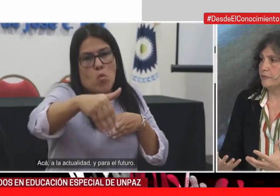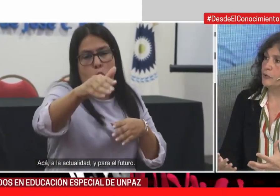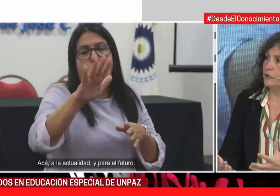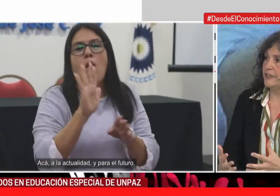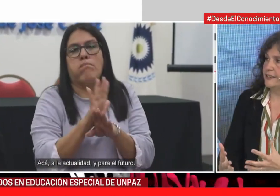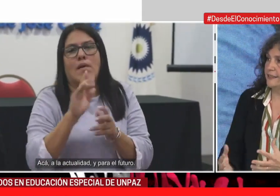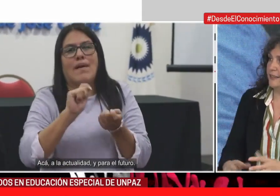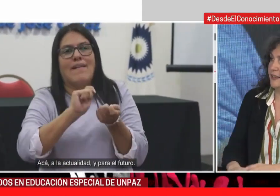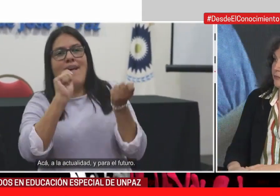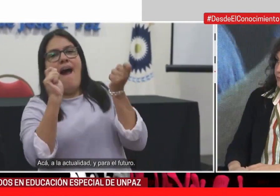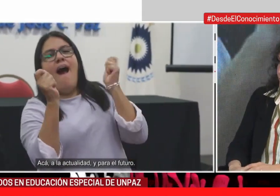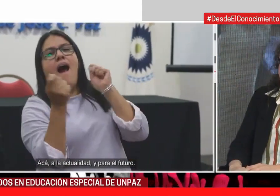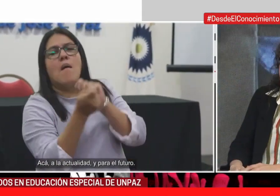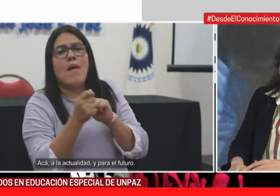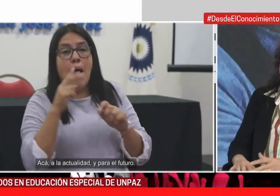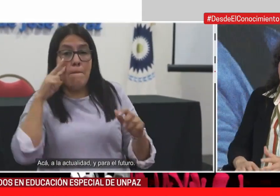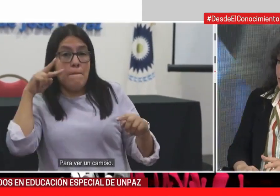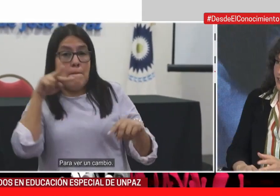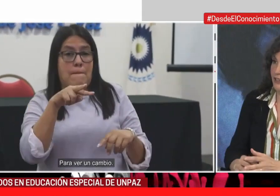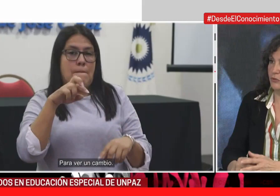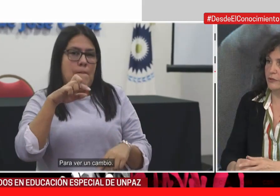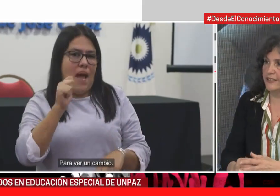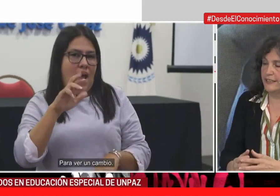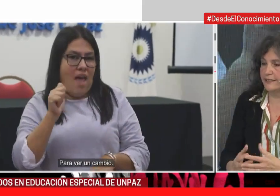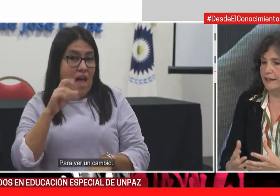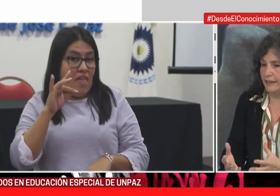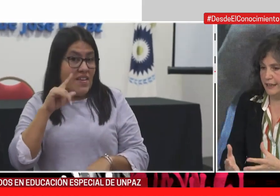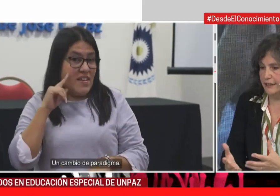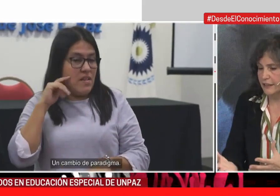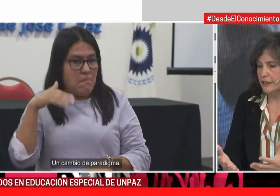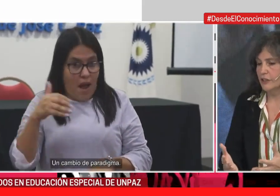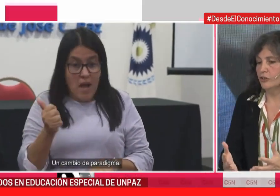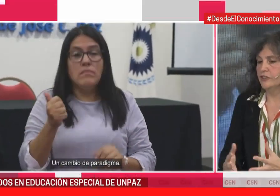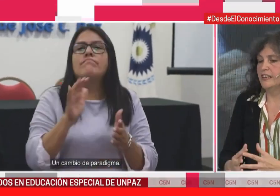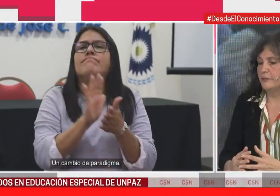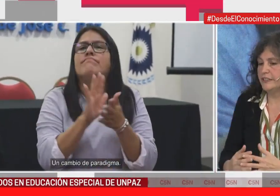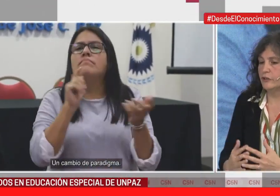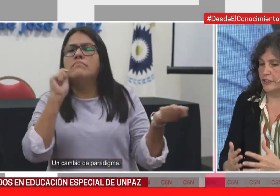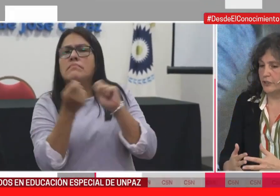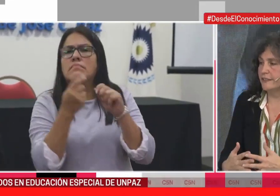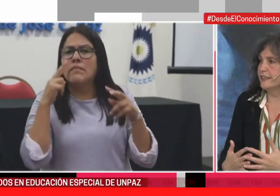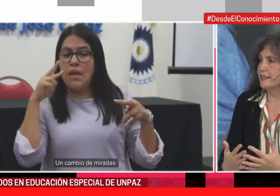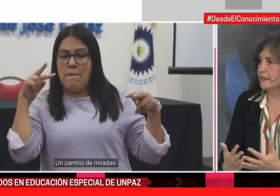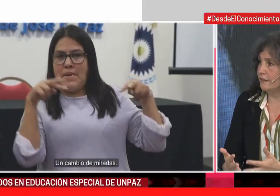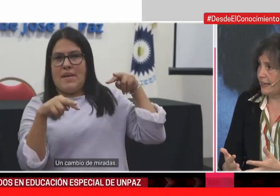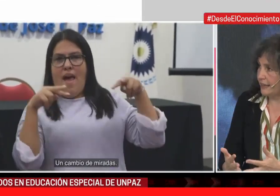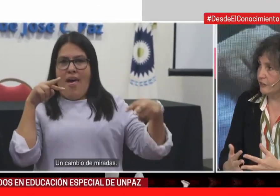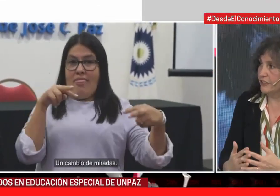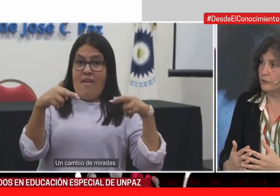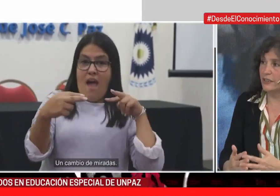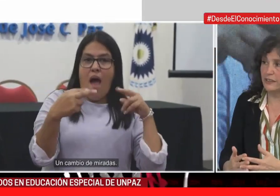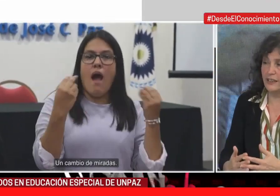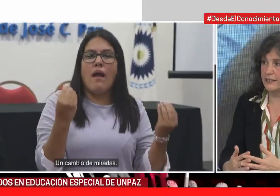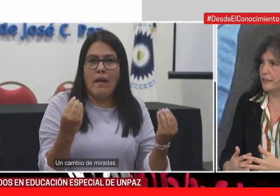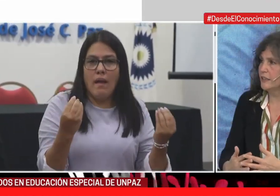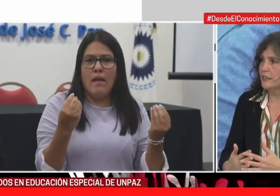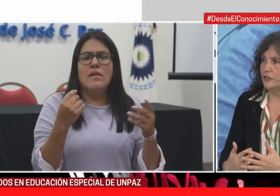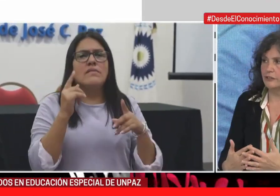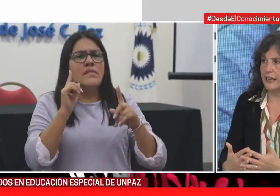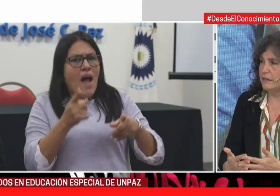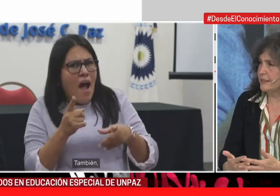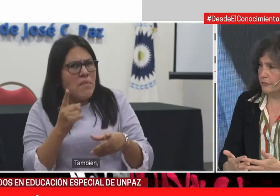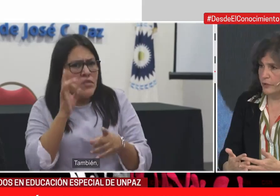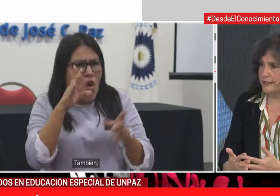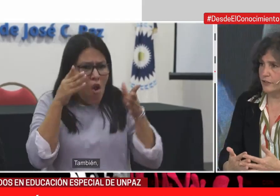de la pandemia tampoco es un cuento de rosas. Las universidades trabajan cotidianamente con estudiantes que trabajan, con estudiantes que hacen